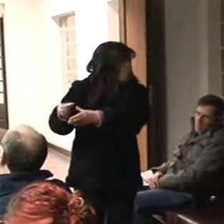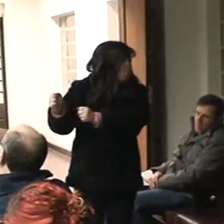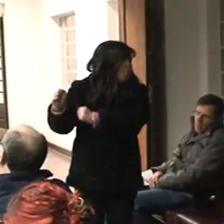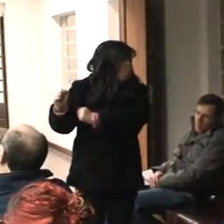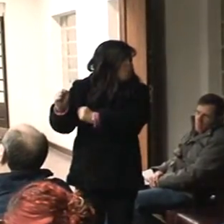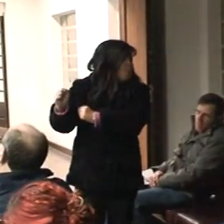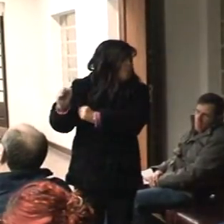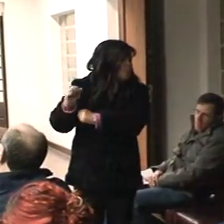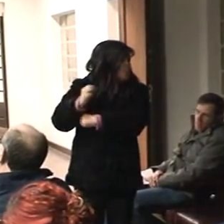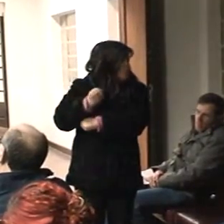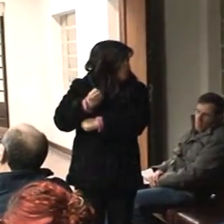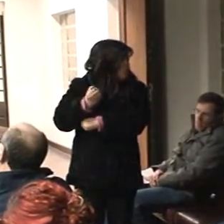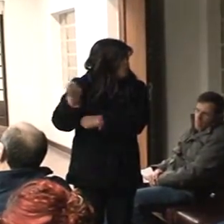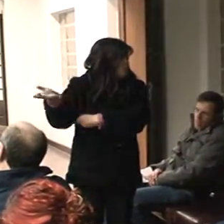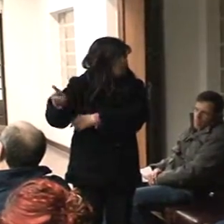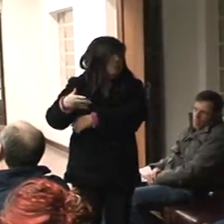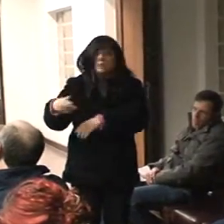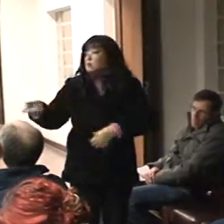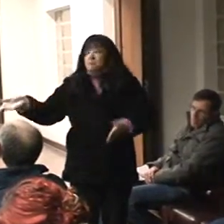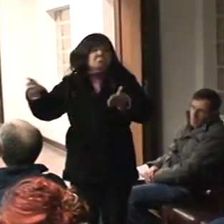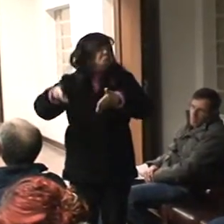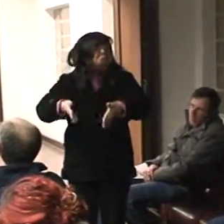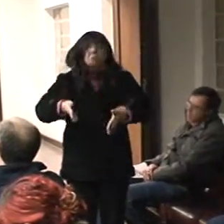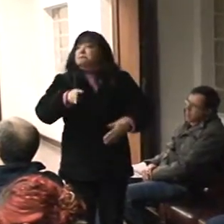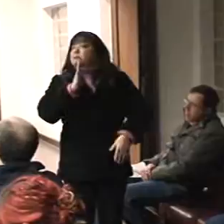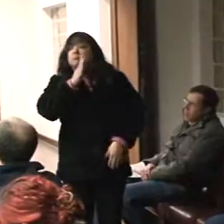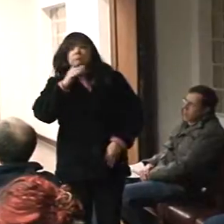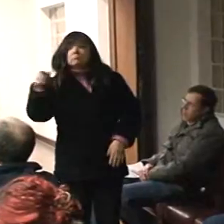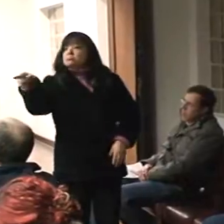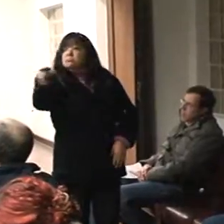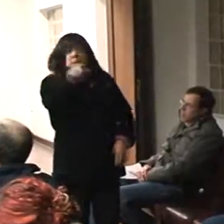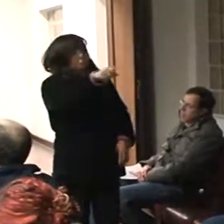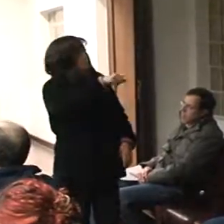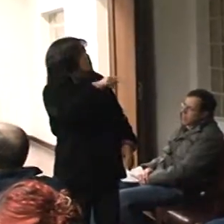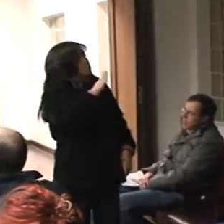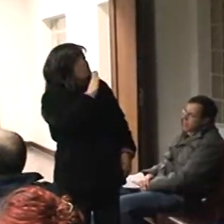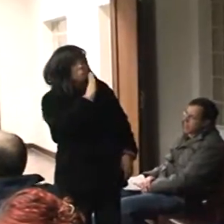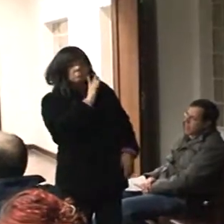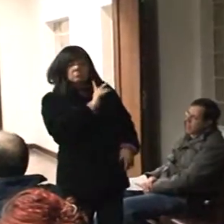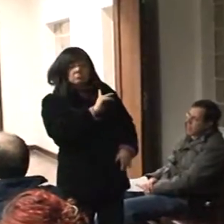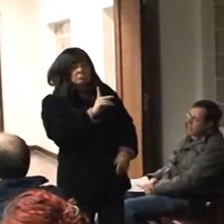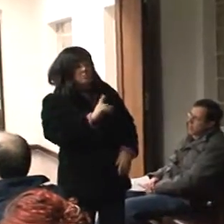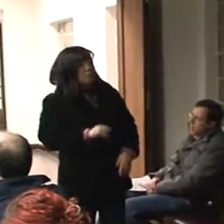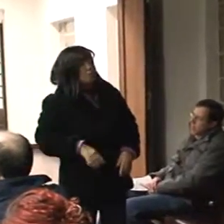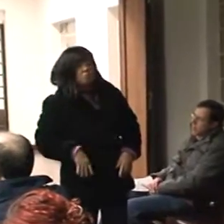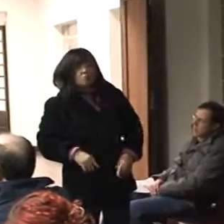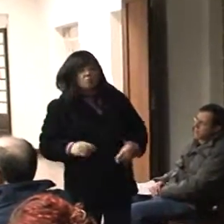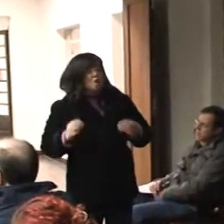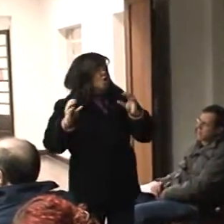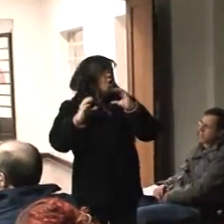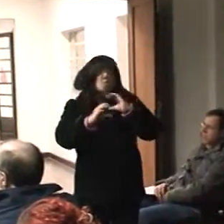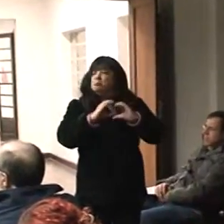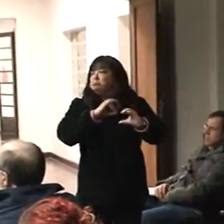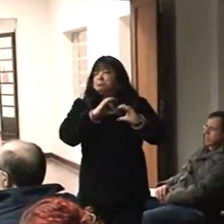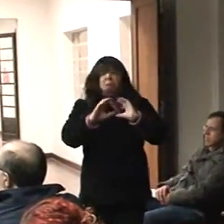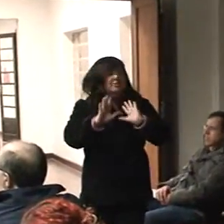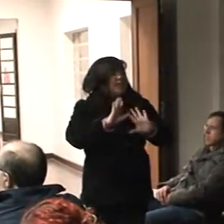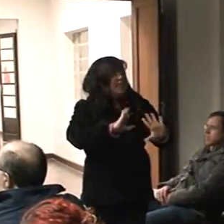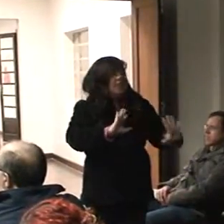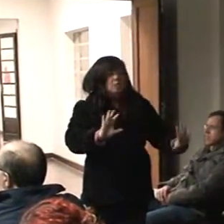que não chegou até aqui. Não chegou. Não tinha. Quer dizer, o Conselho Nacional não se comunica com os conselhos municipais e estaduais.